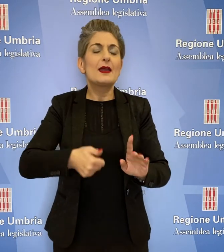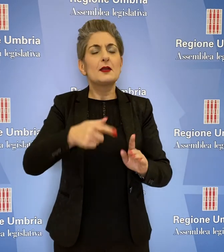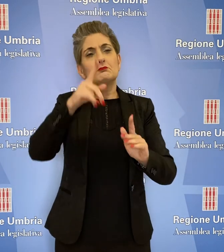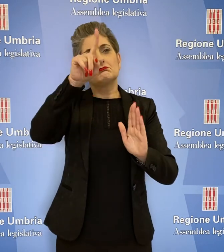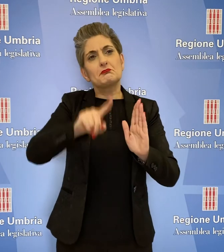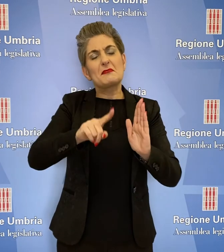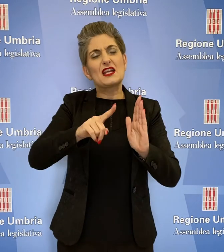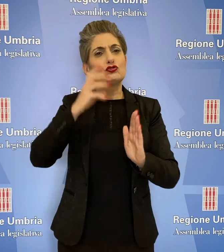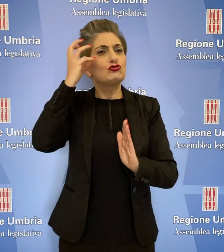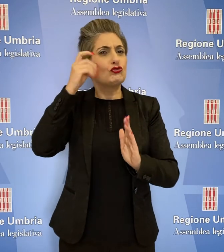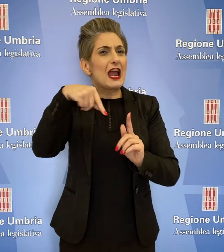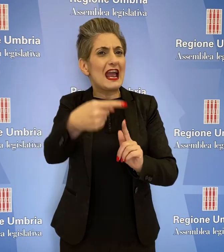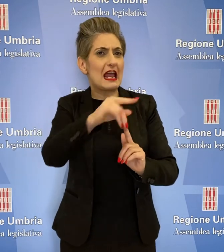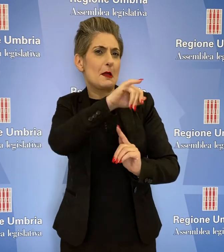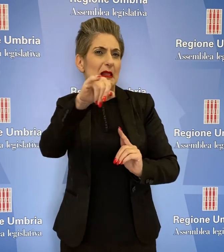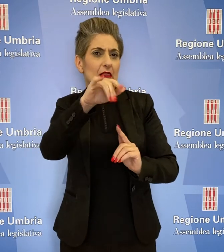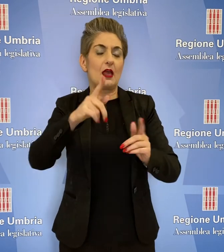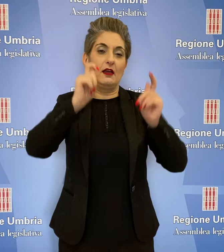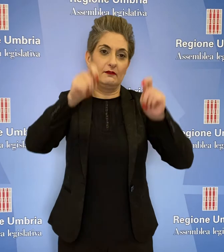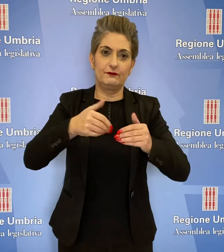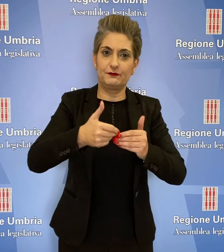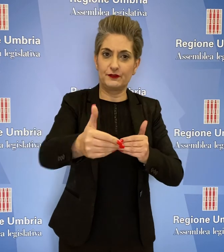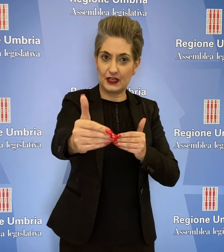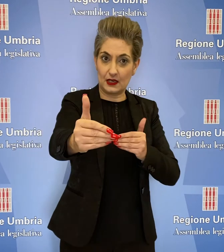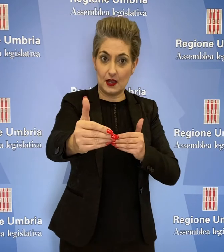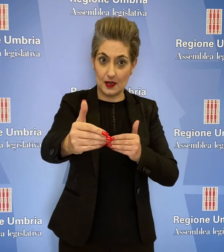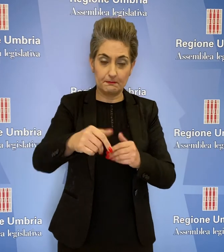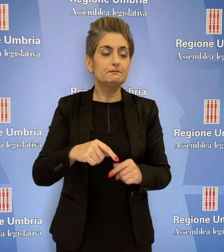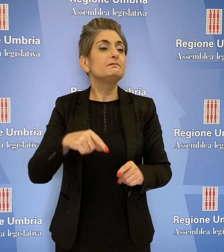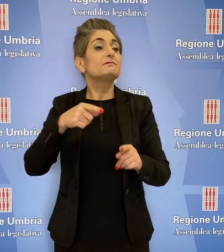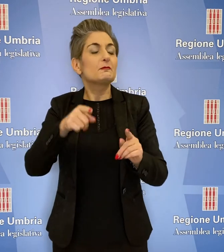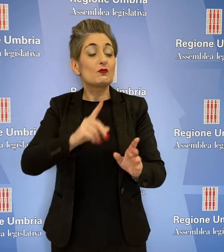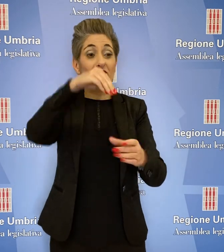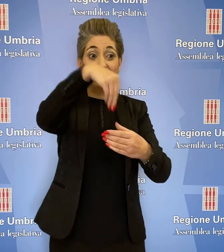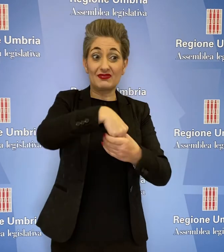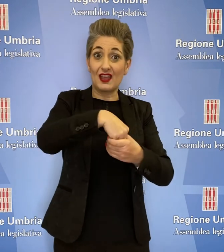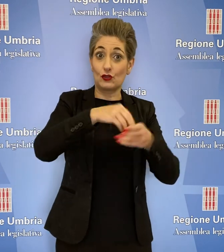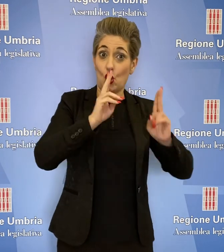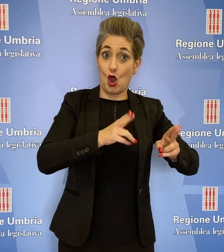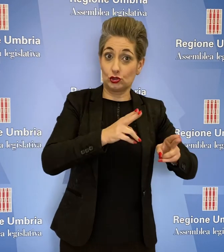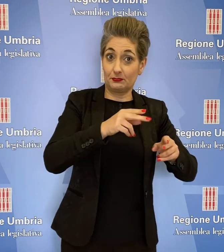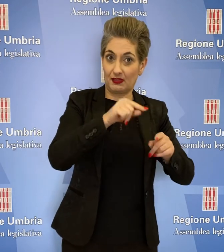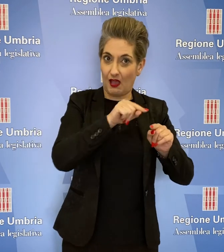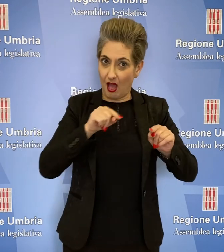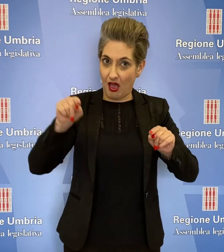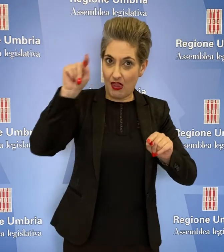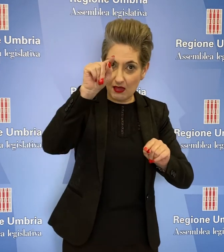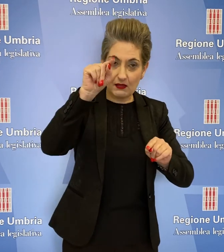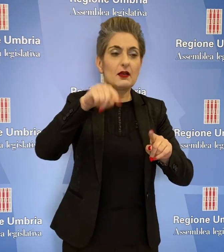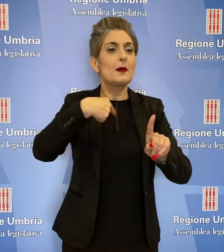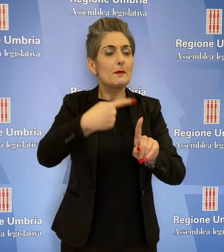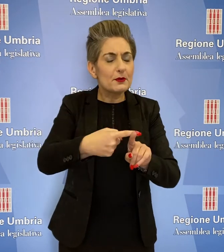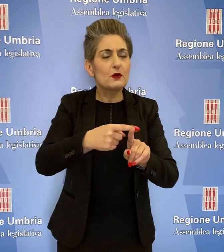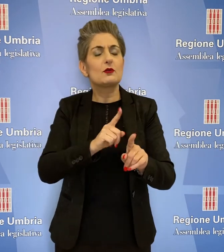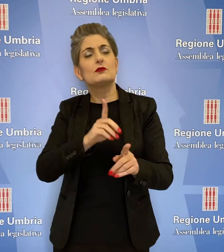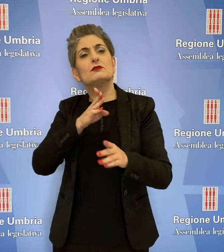avverrà nella prima metà di gennaio. Si provvederà alle vaccinazioni negli ospedali indicati e